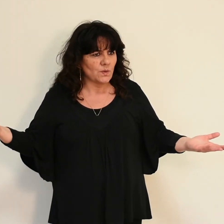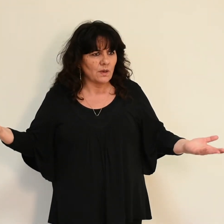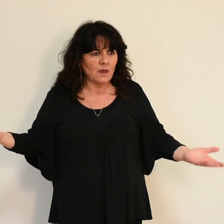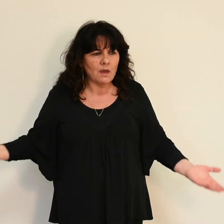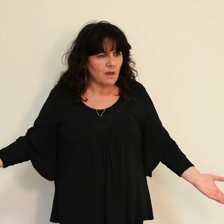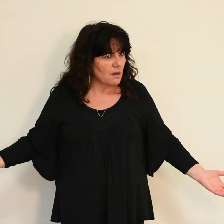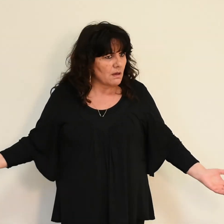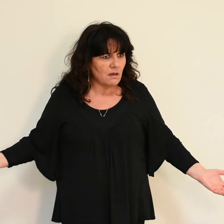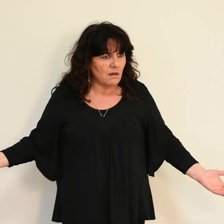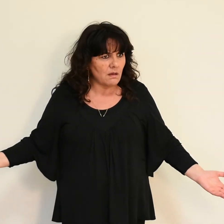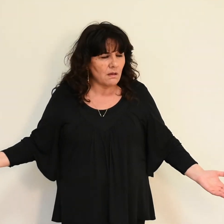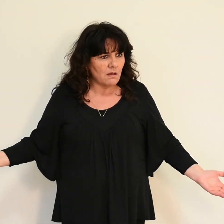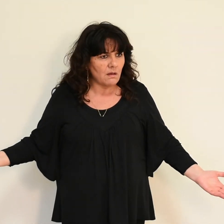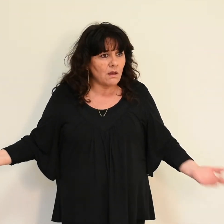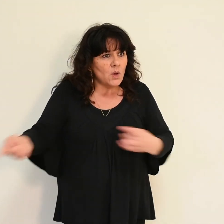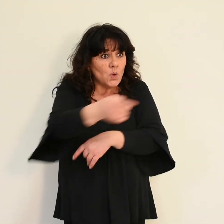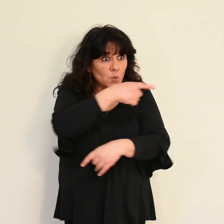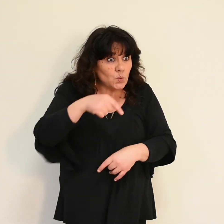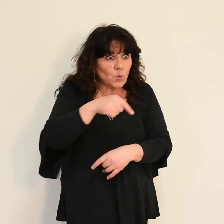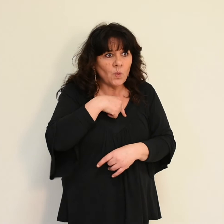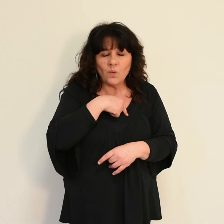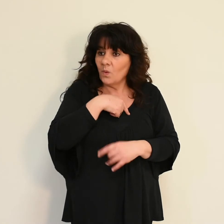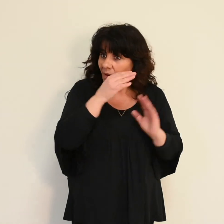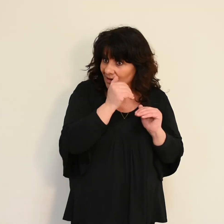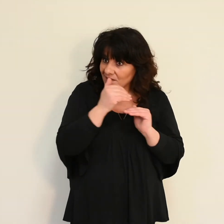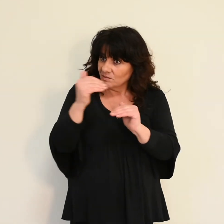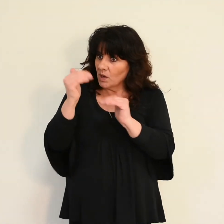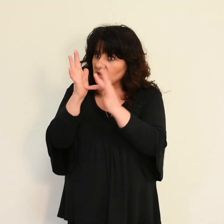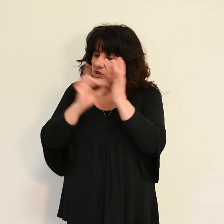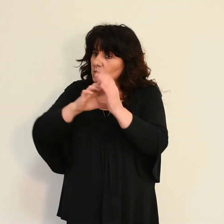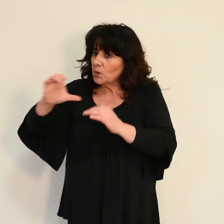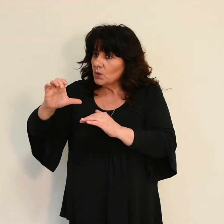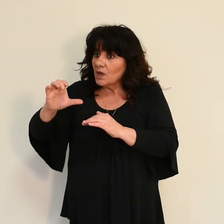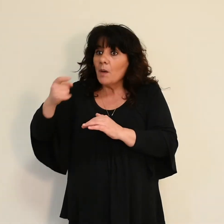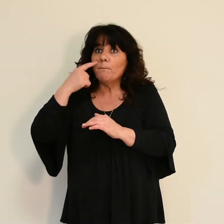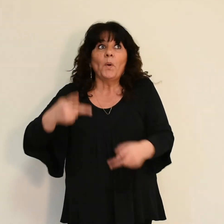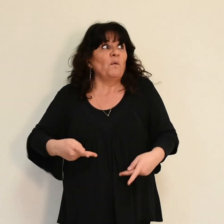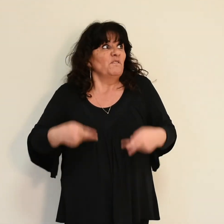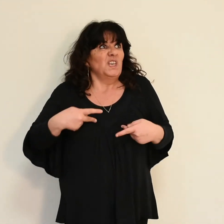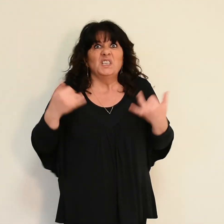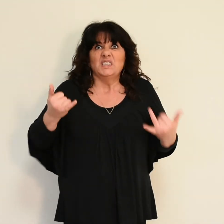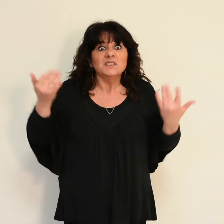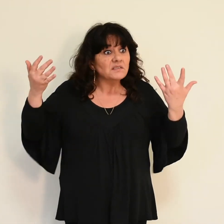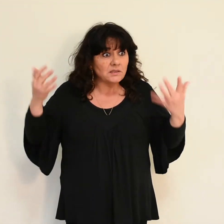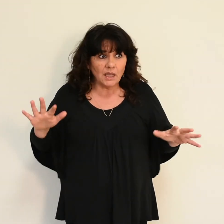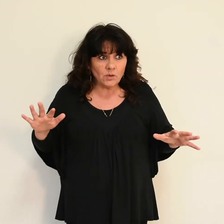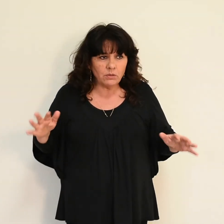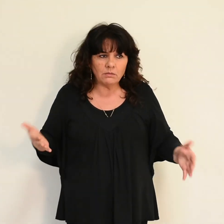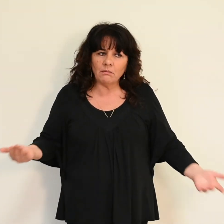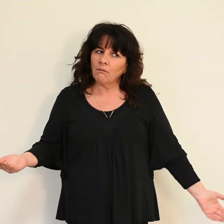Si nous avons mis notre espoir dans le Christ, pour cette vie seulement, nous sommes les plus à plaindre de